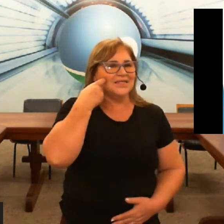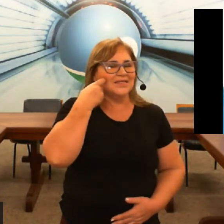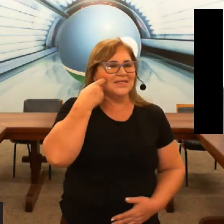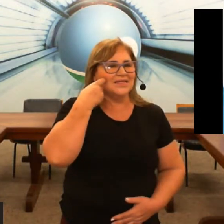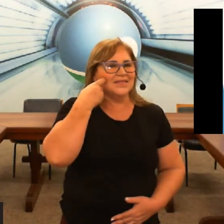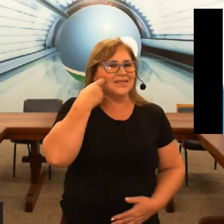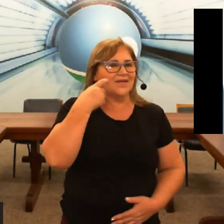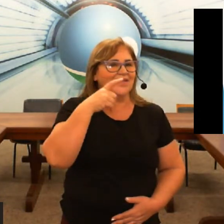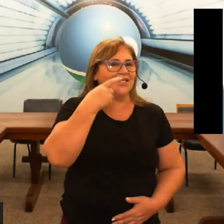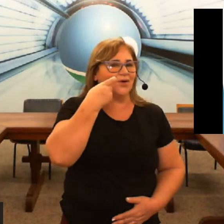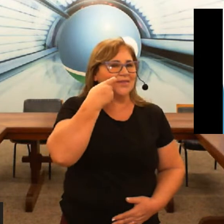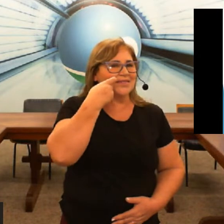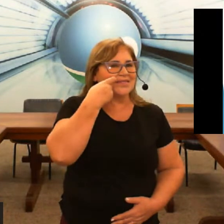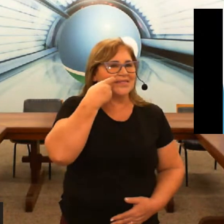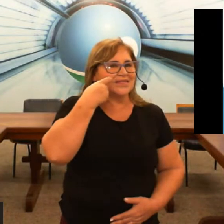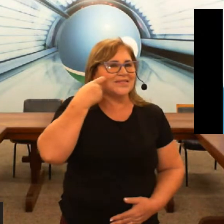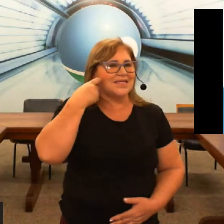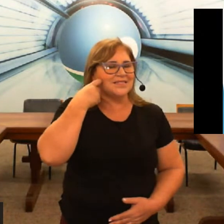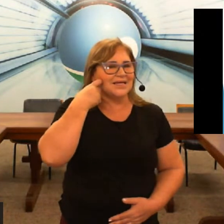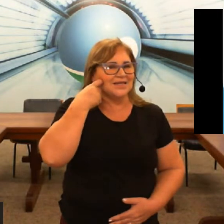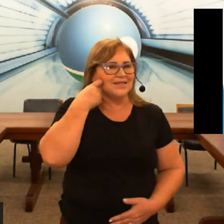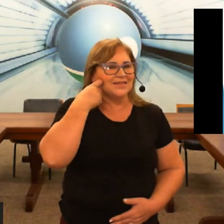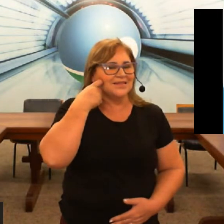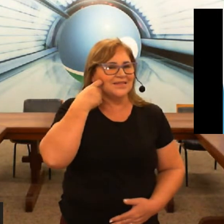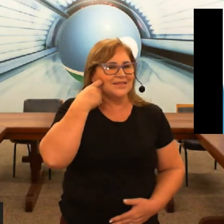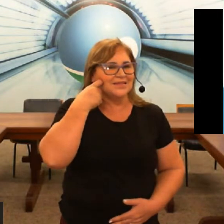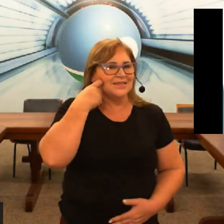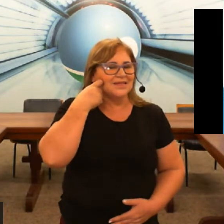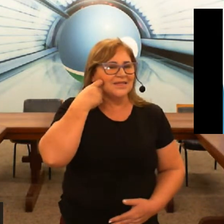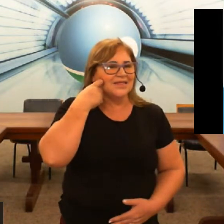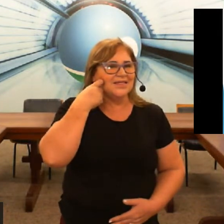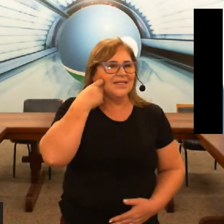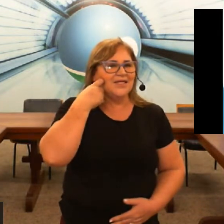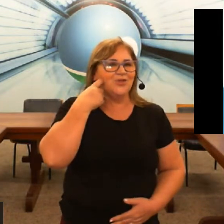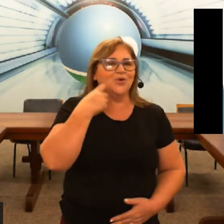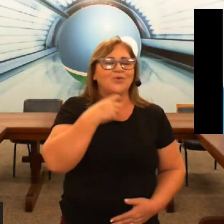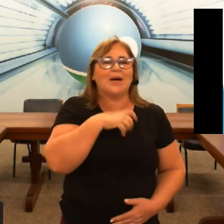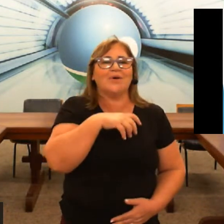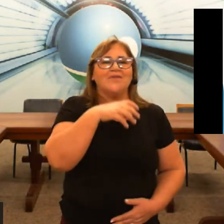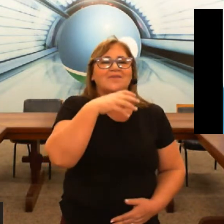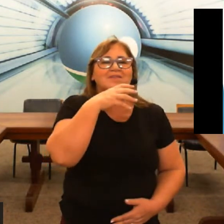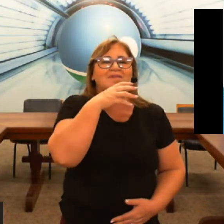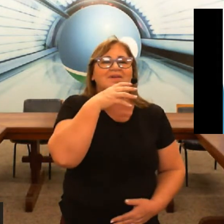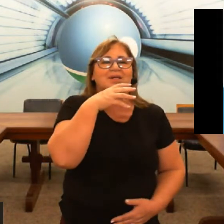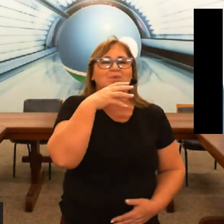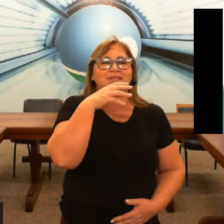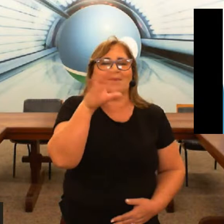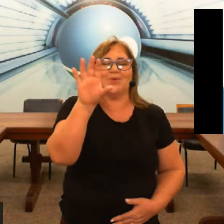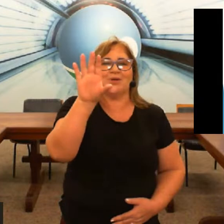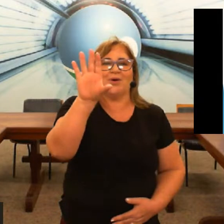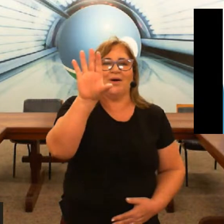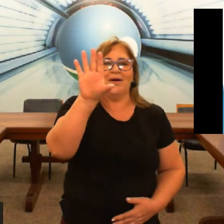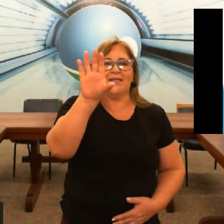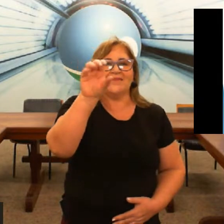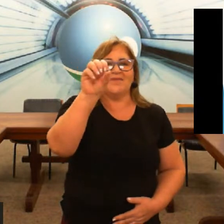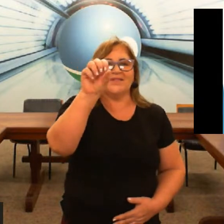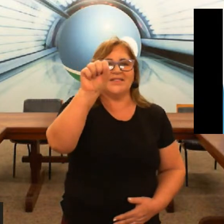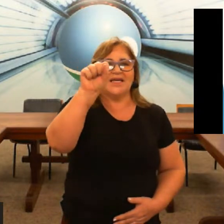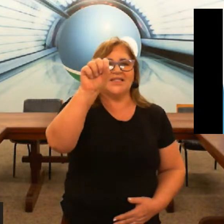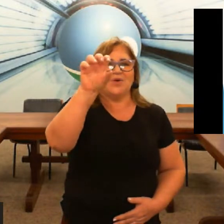sexta tá vendo aqui ó sexta e no rumo da boca você vai fazer o sábado aqui ó você vai fazer esse